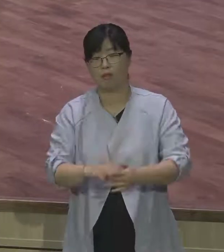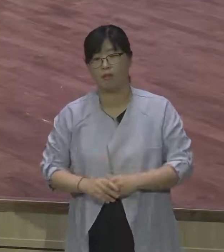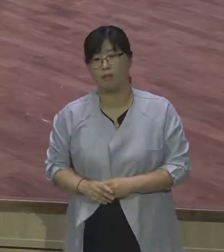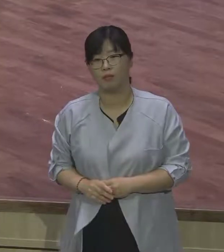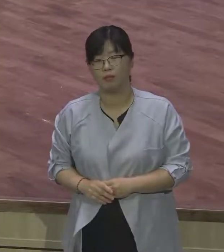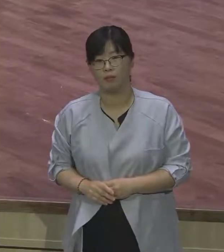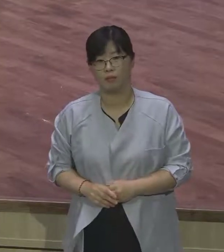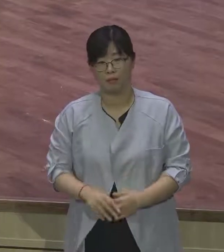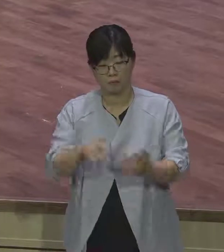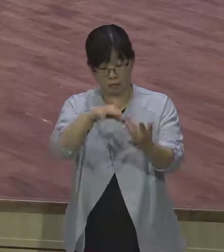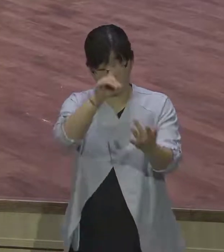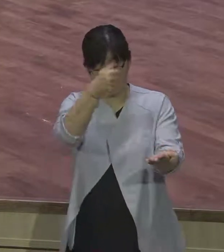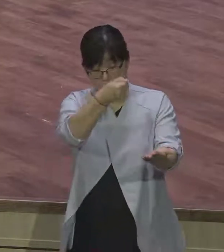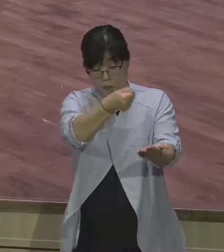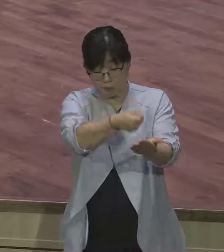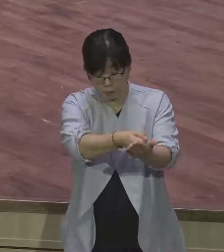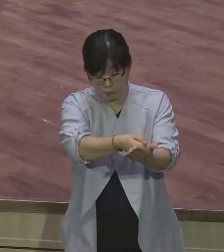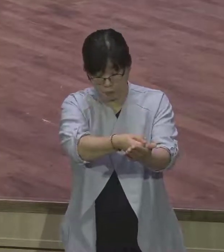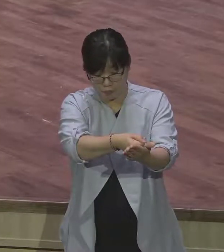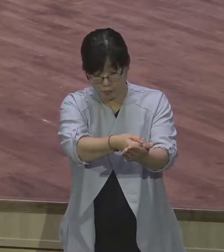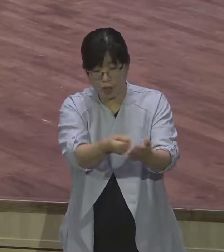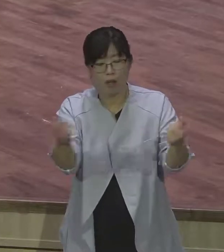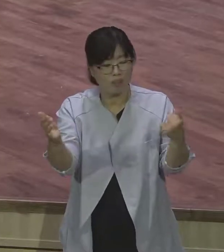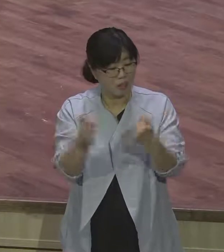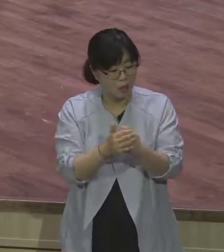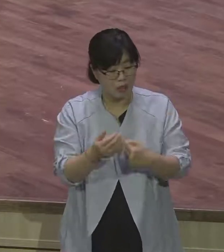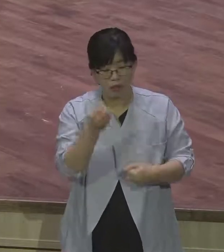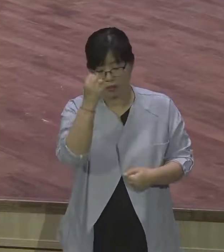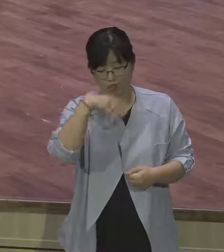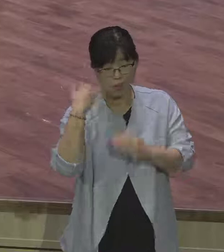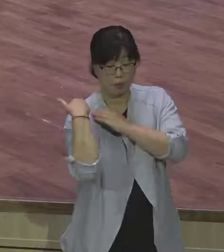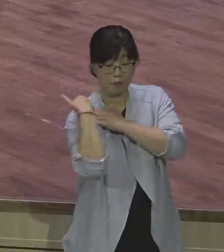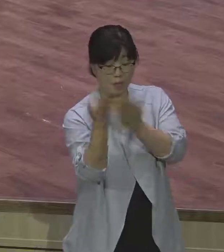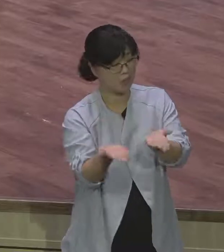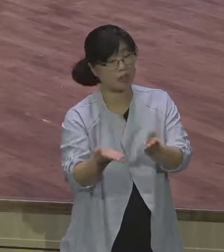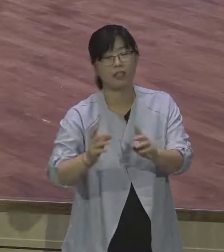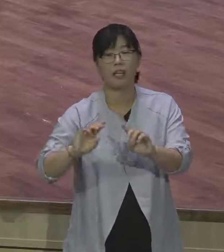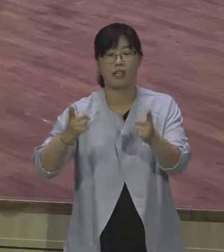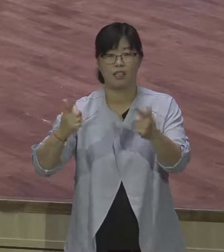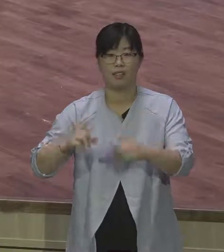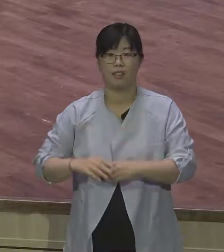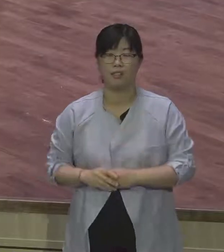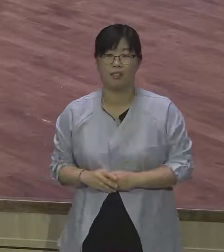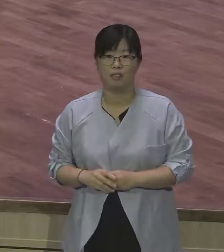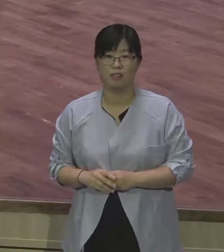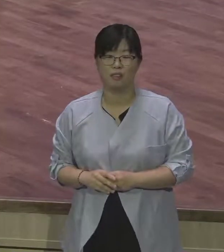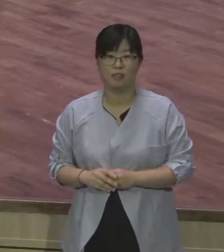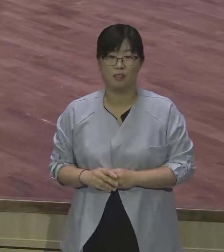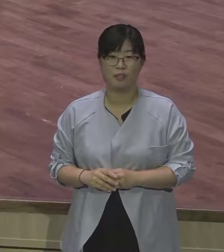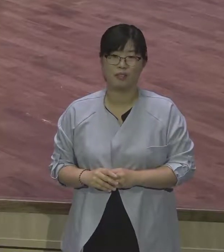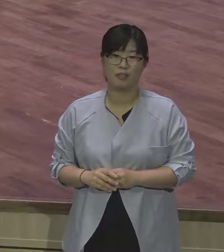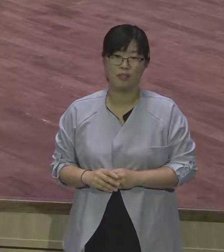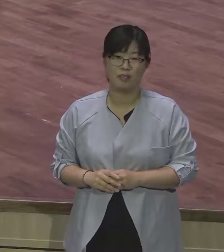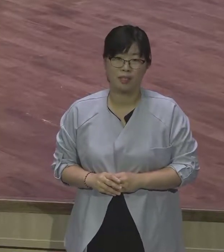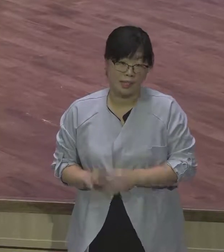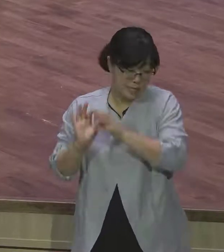방치해놓지를 않았어요. 택했다는 것이 그런 뜻이에요. 계속해서 직접 나타나셨습니다.